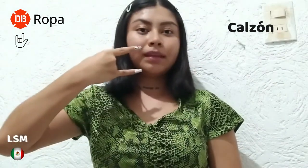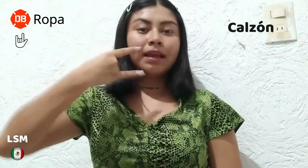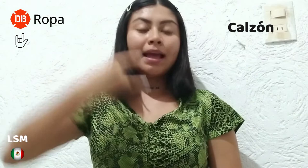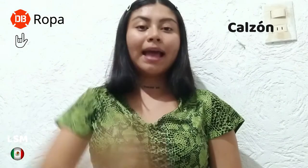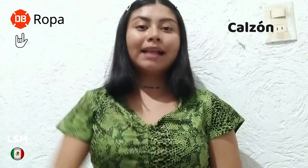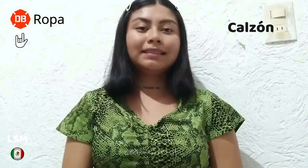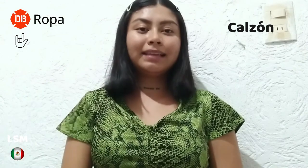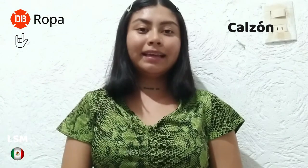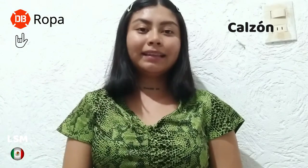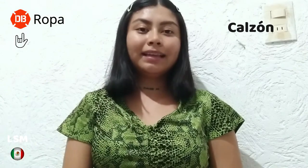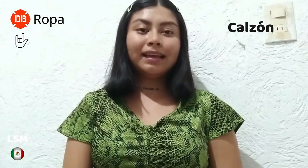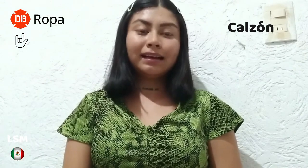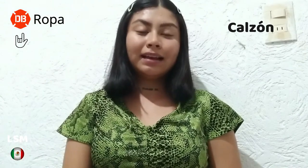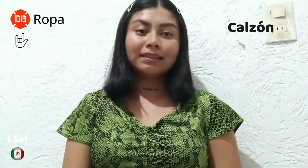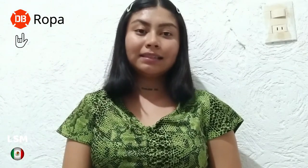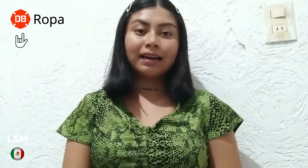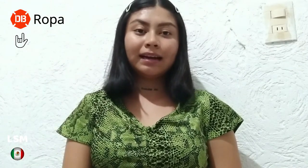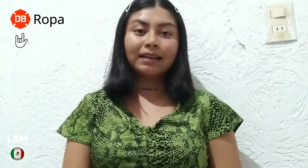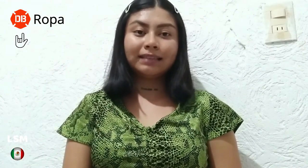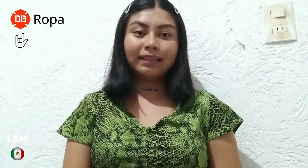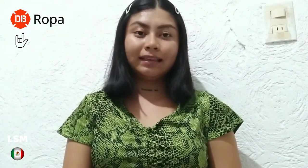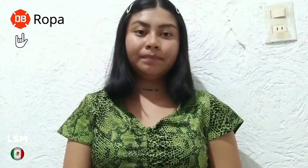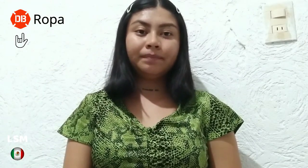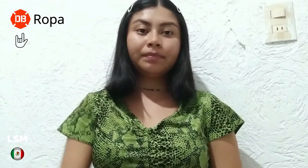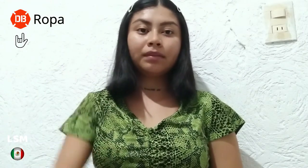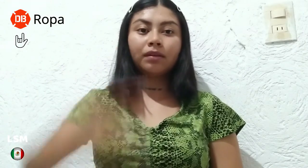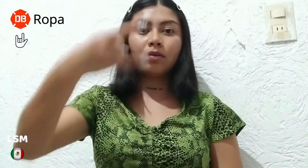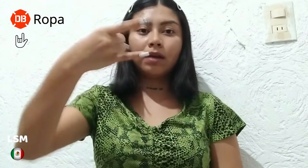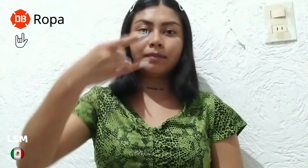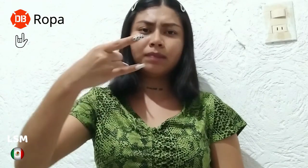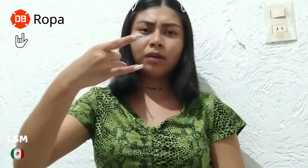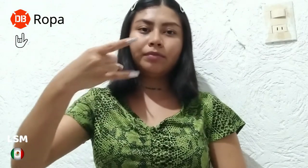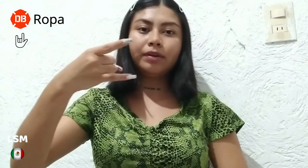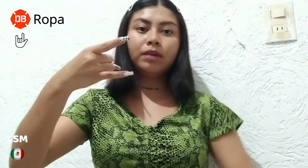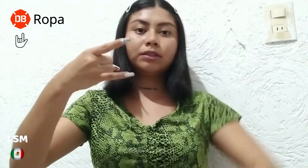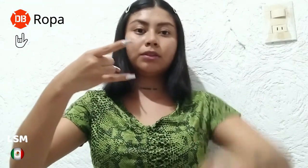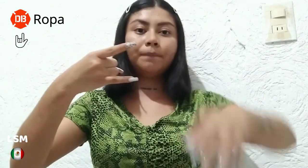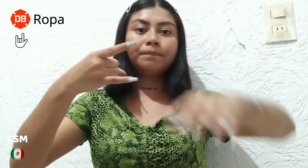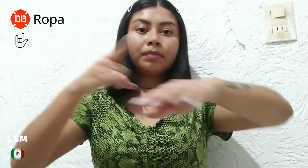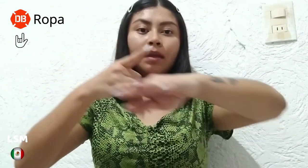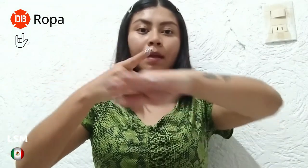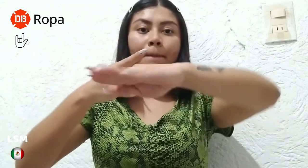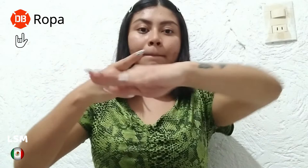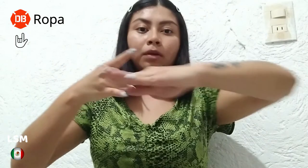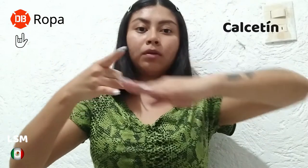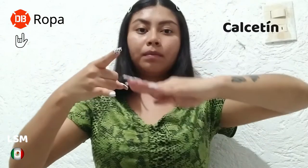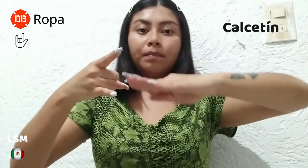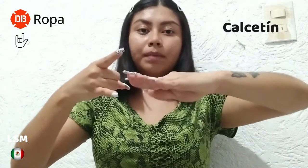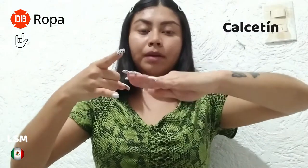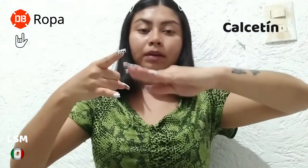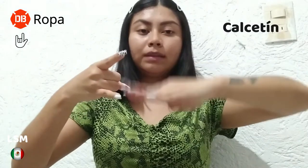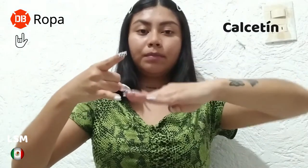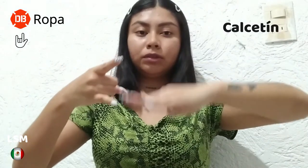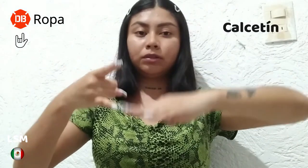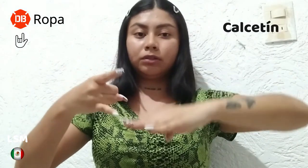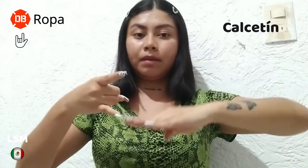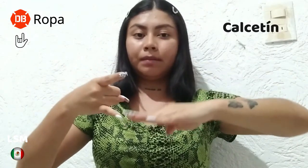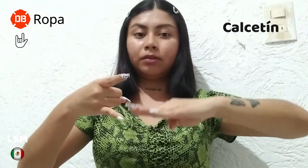El siguiente es realizar calcetín con la misma configuración pero en este posicionamiento de